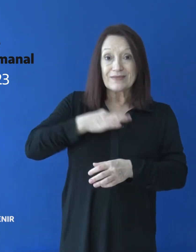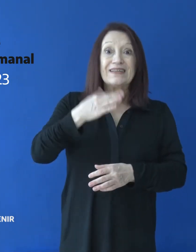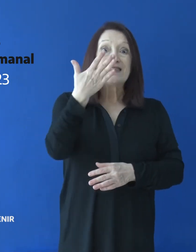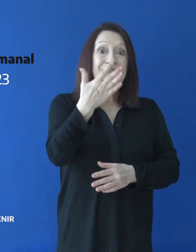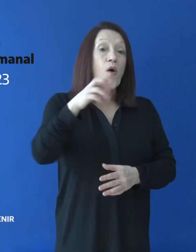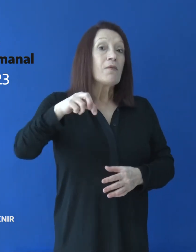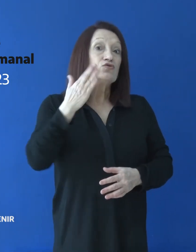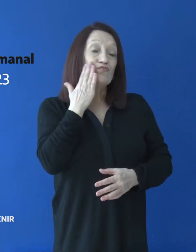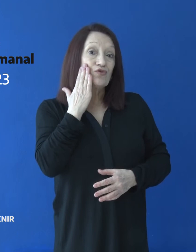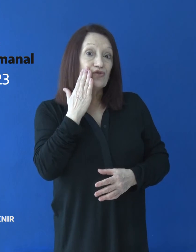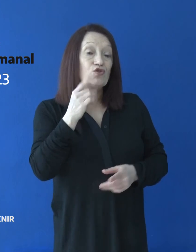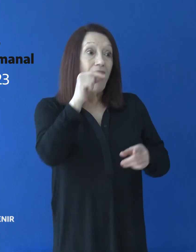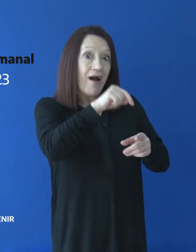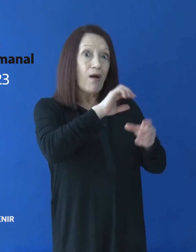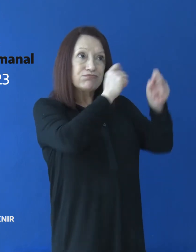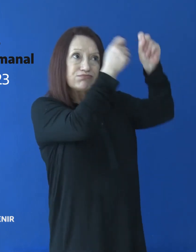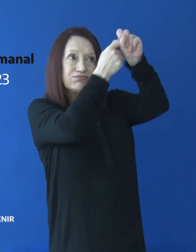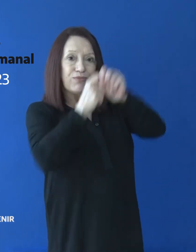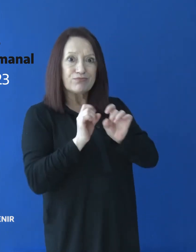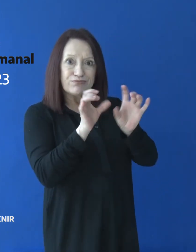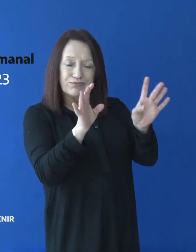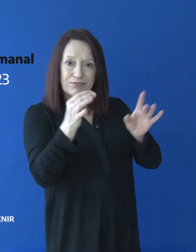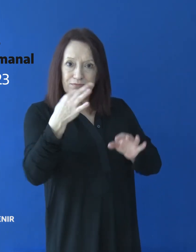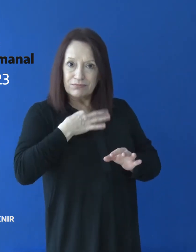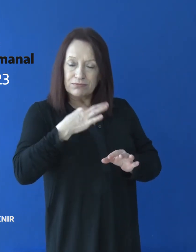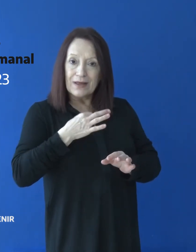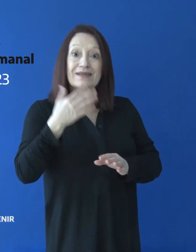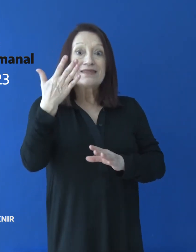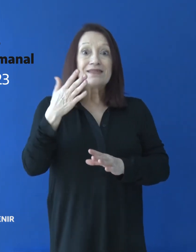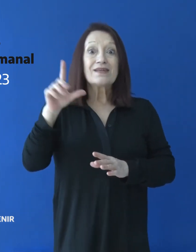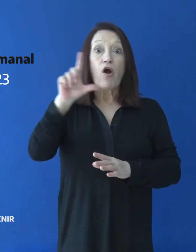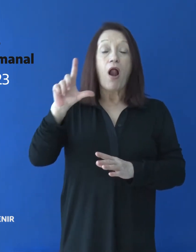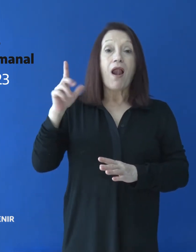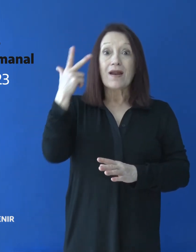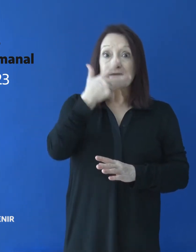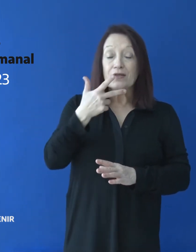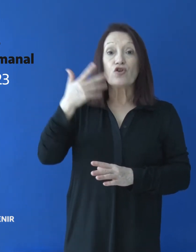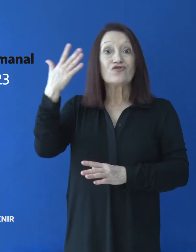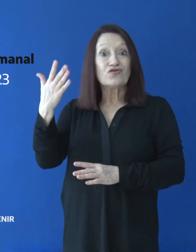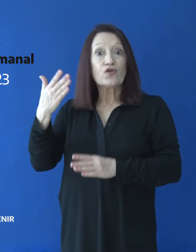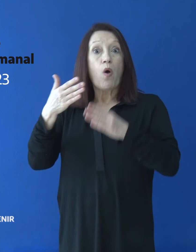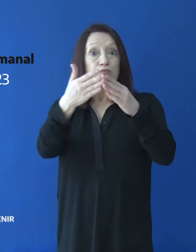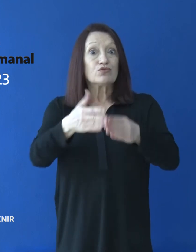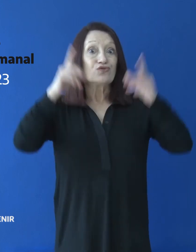Perito Moreno, incluidos Minera, 5 Laceras, 5 Puerto Santa Cruz,